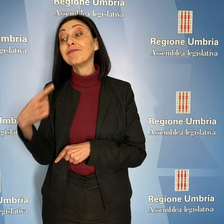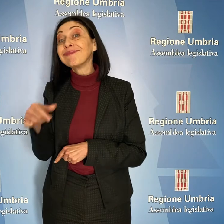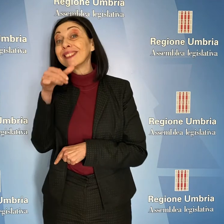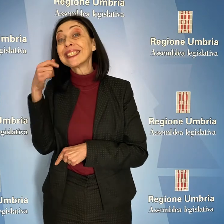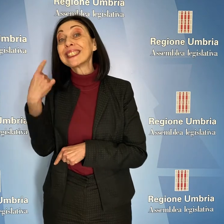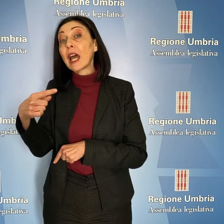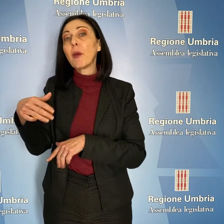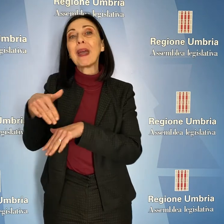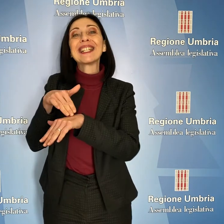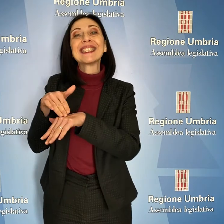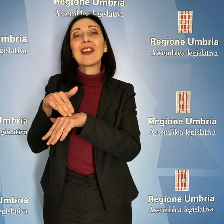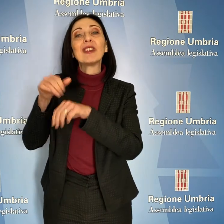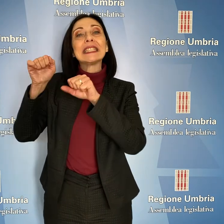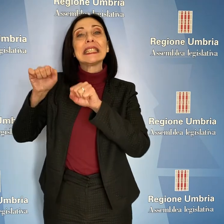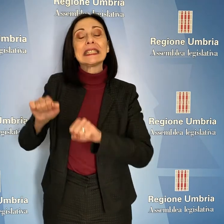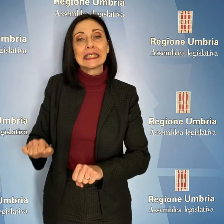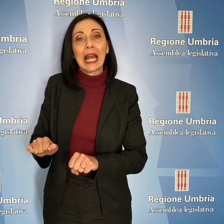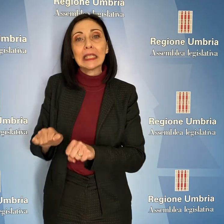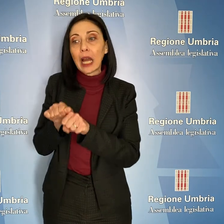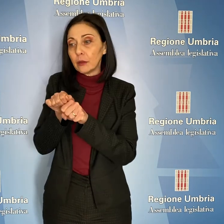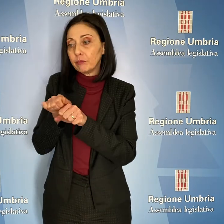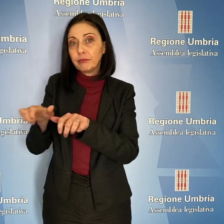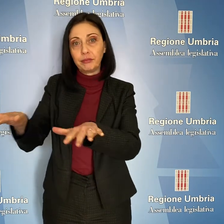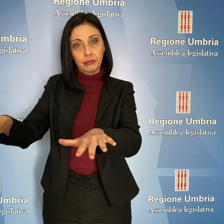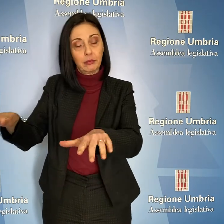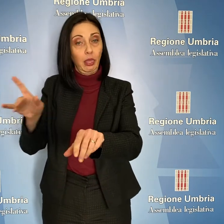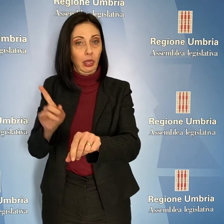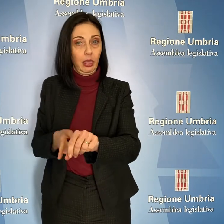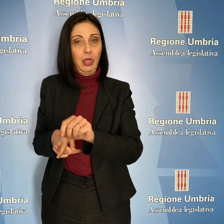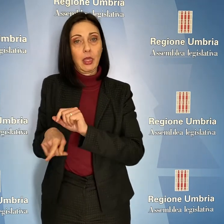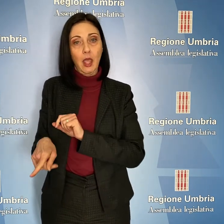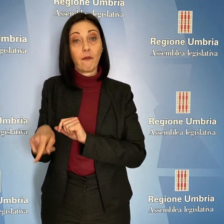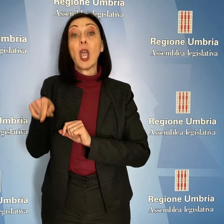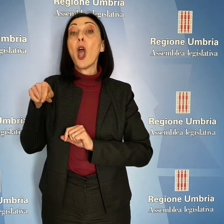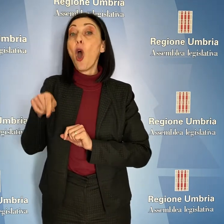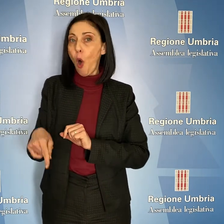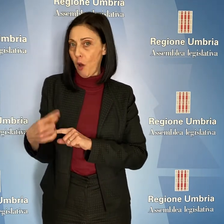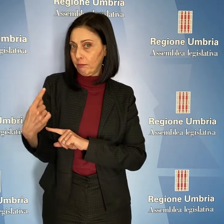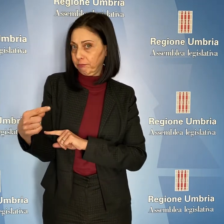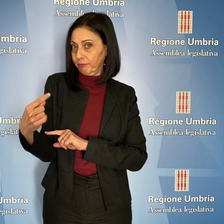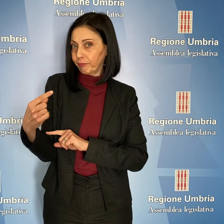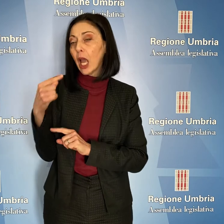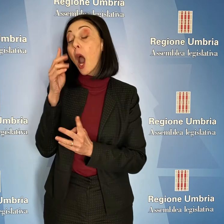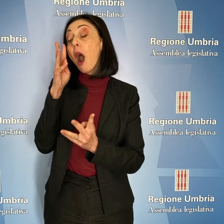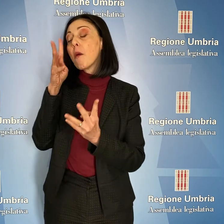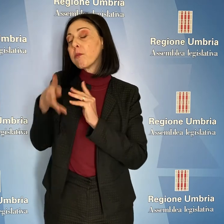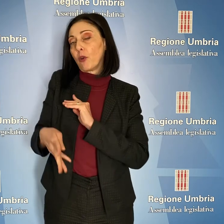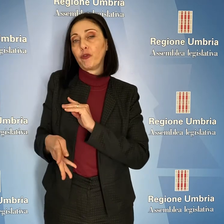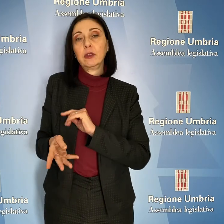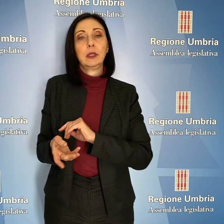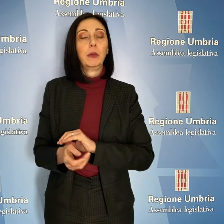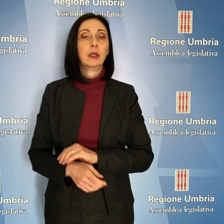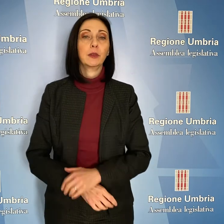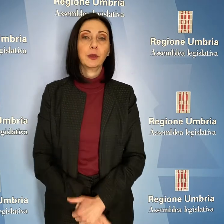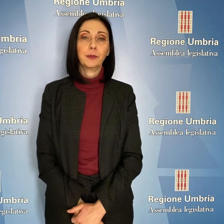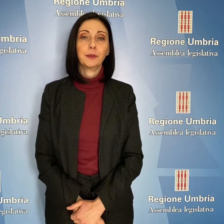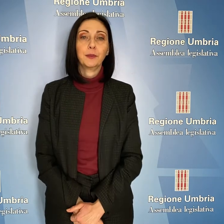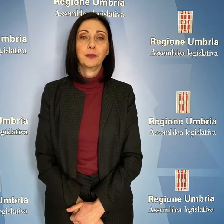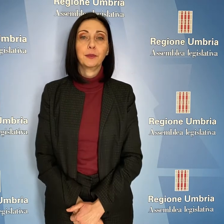impiegarlo per erogare servizi sanitari. È ora oggetto di approfondimenti la possibilità di utilizzo dell'edificio.